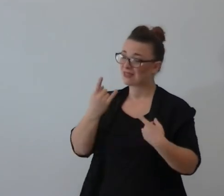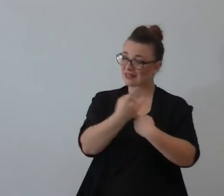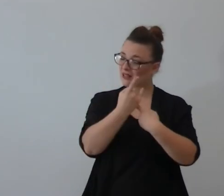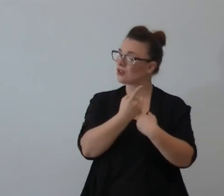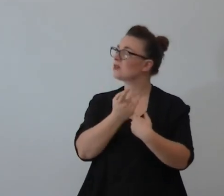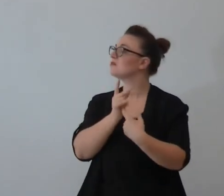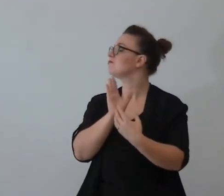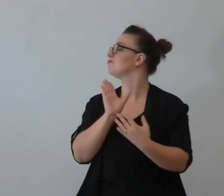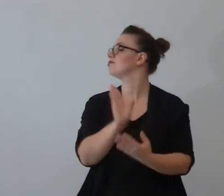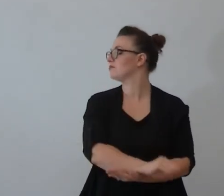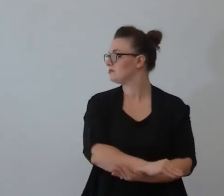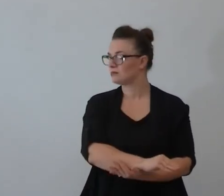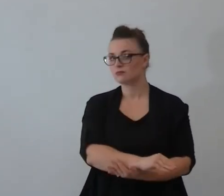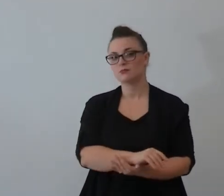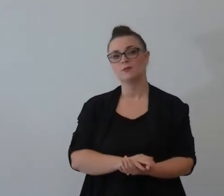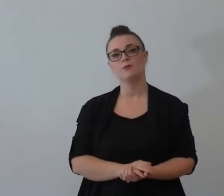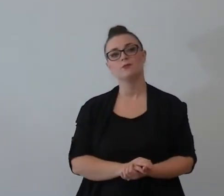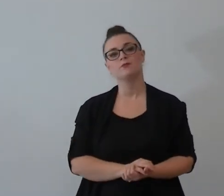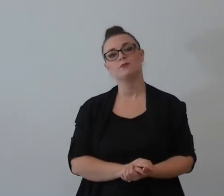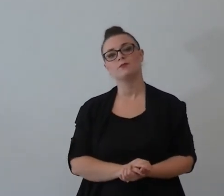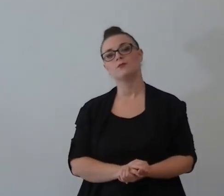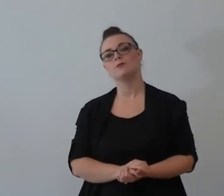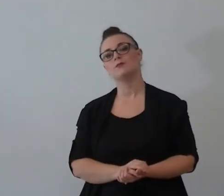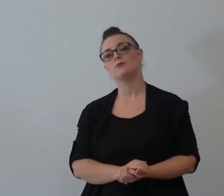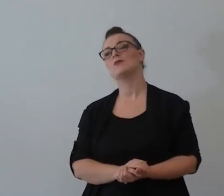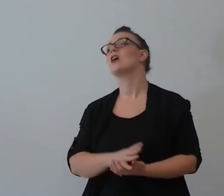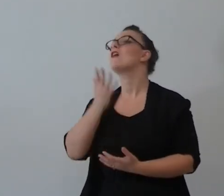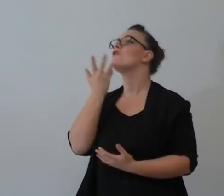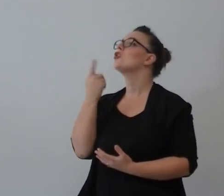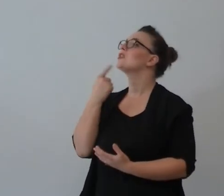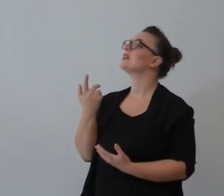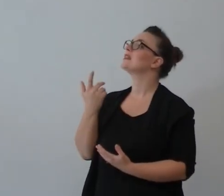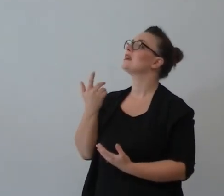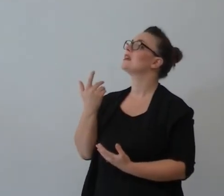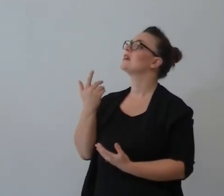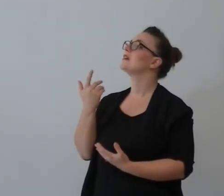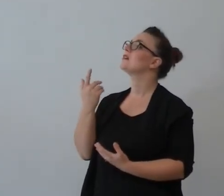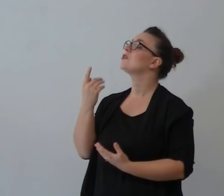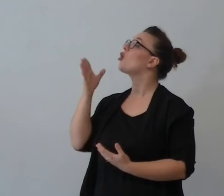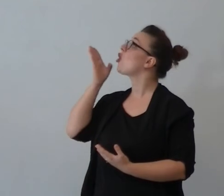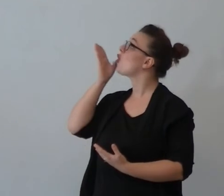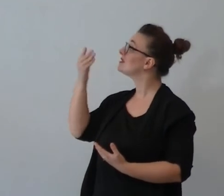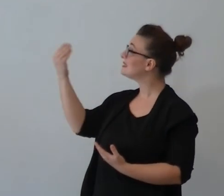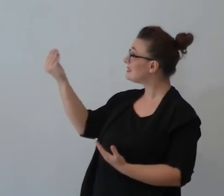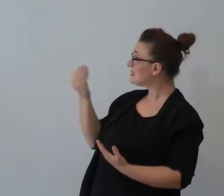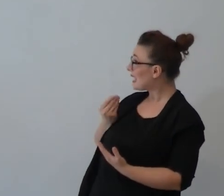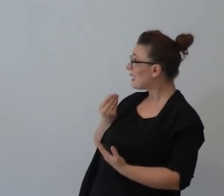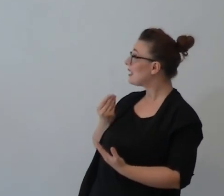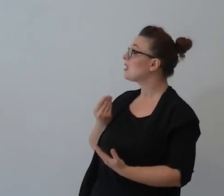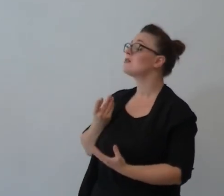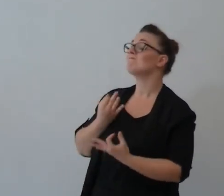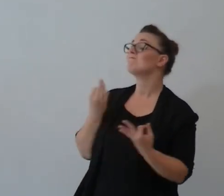e me e voglio affermare che quello che tu mi dici per me è giusto